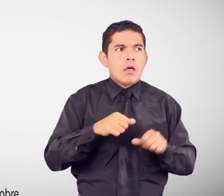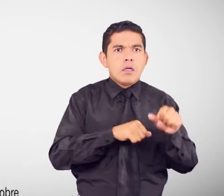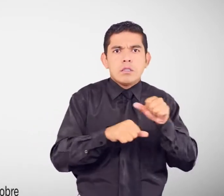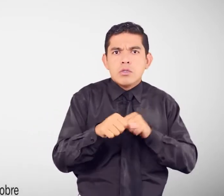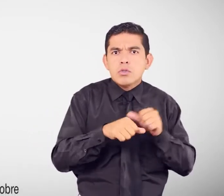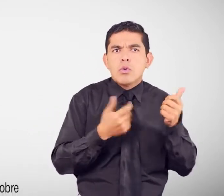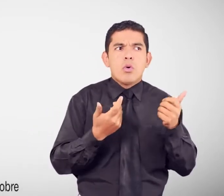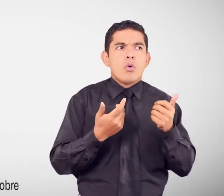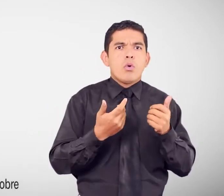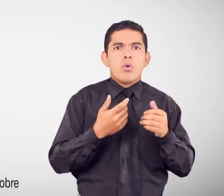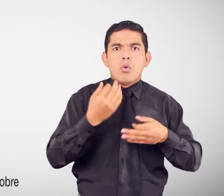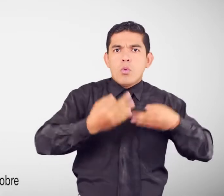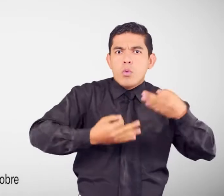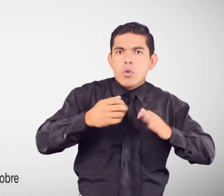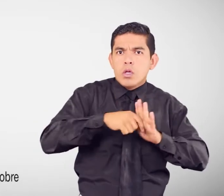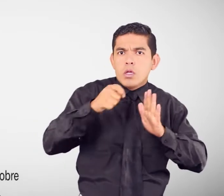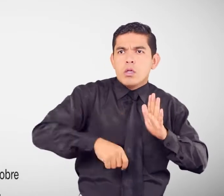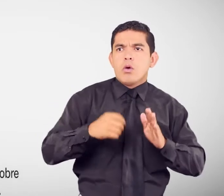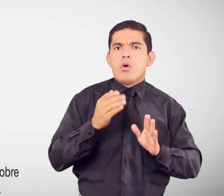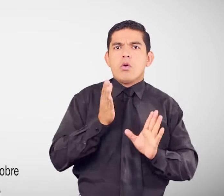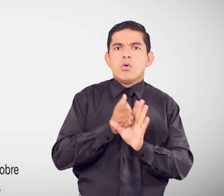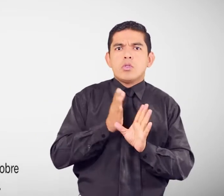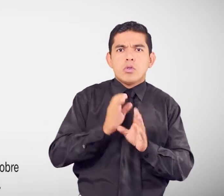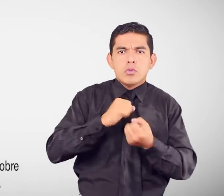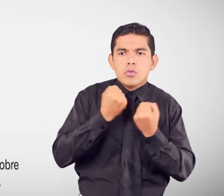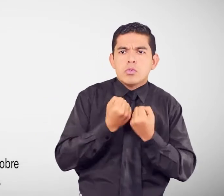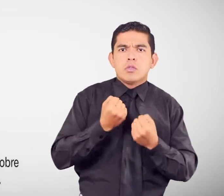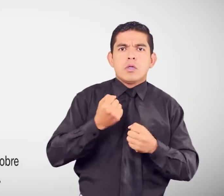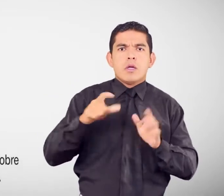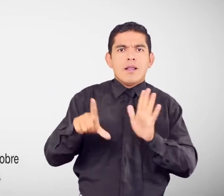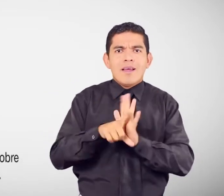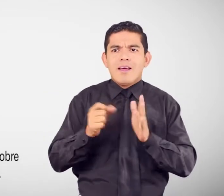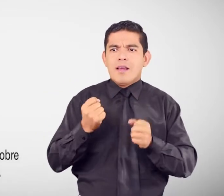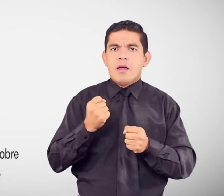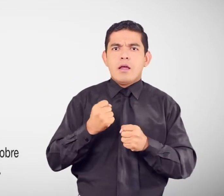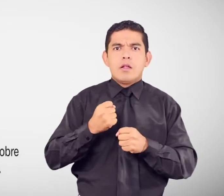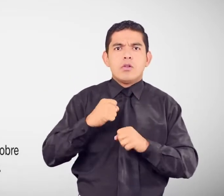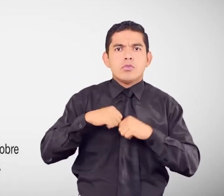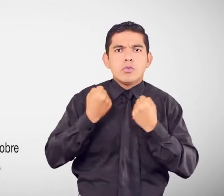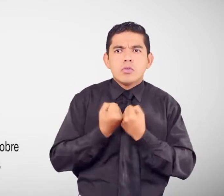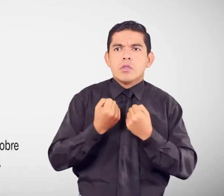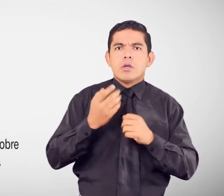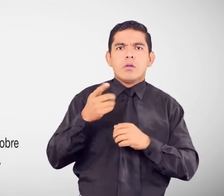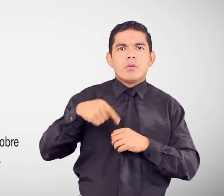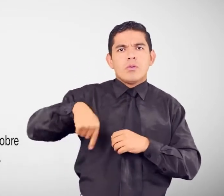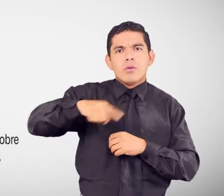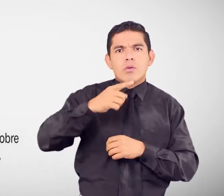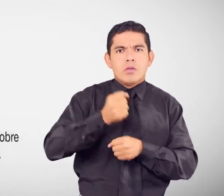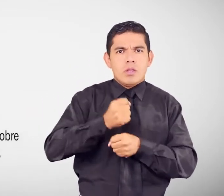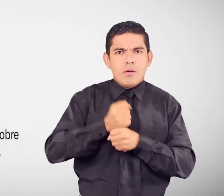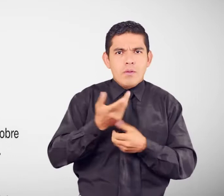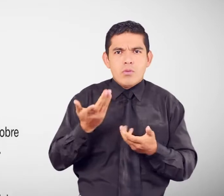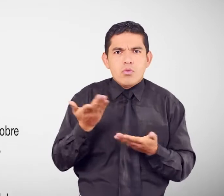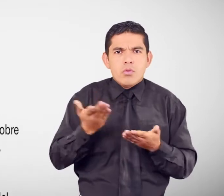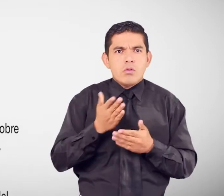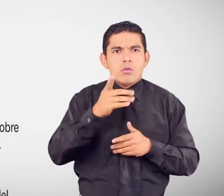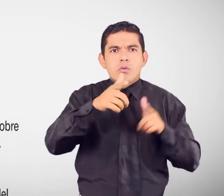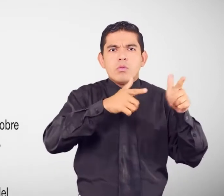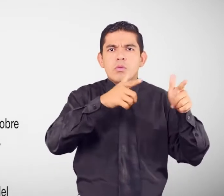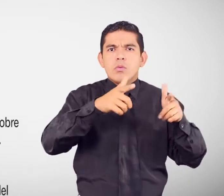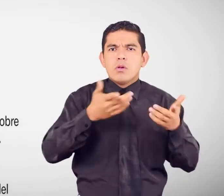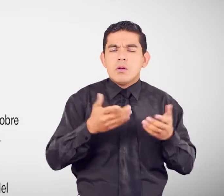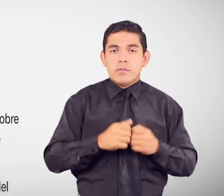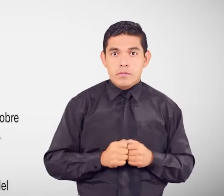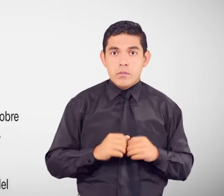y psicosocial sobre temas legales, sociales y psicológicos. ¿Dónde acudir? Oficinas de atención a la